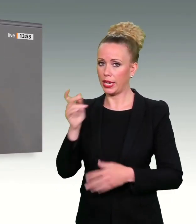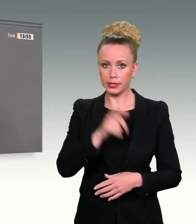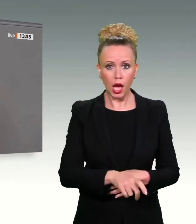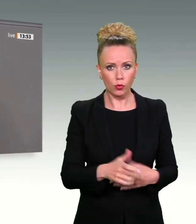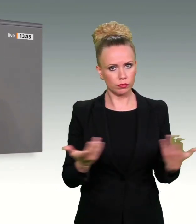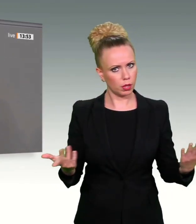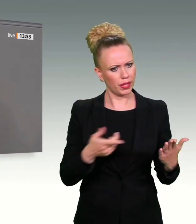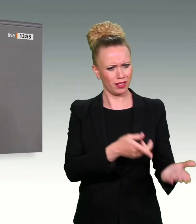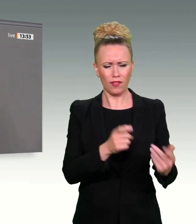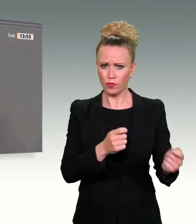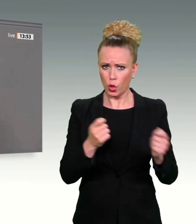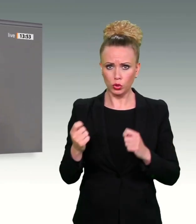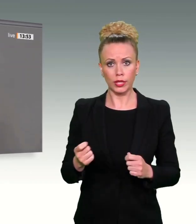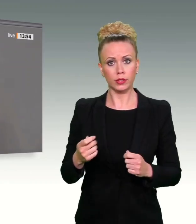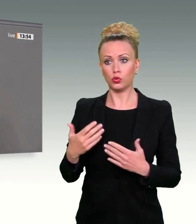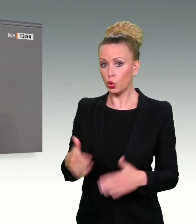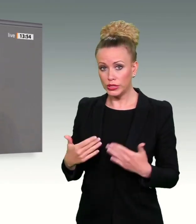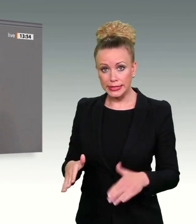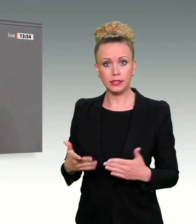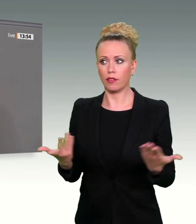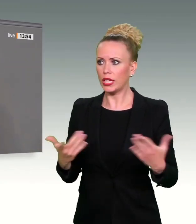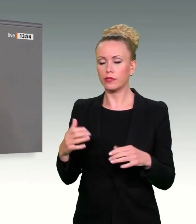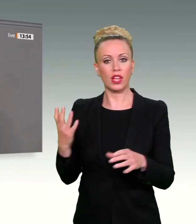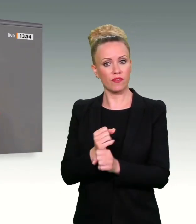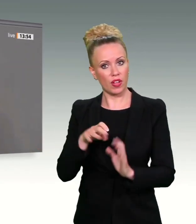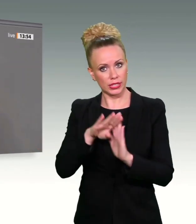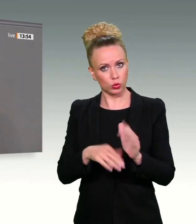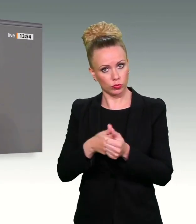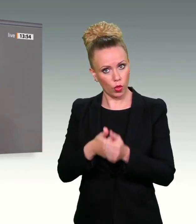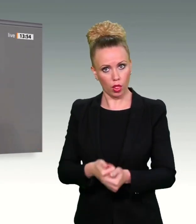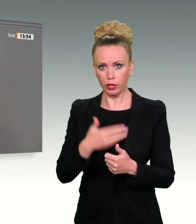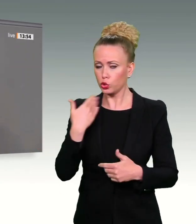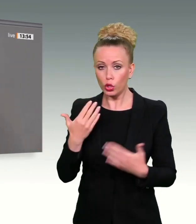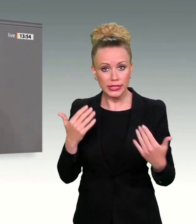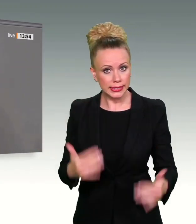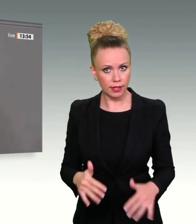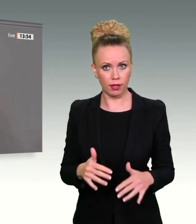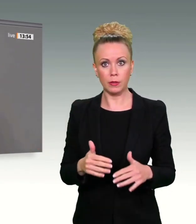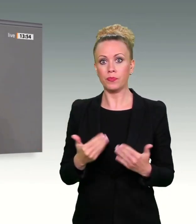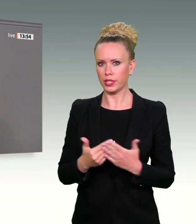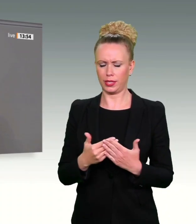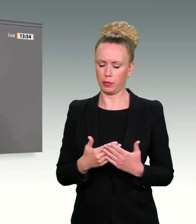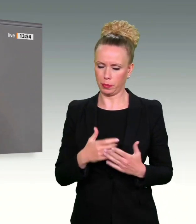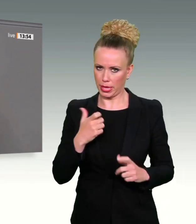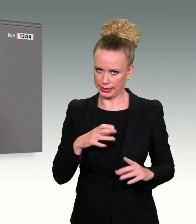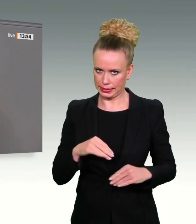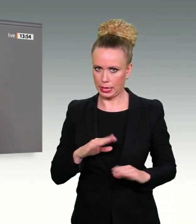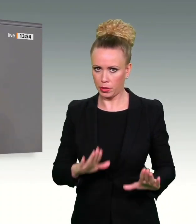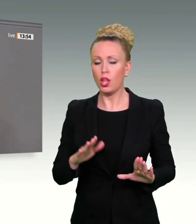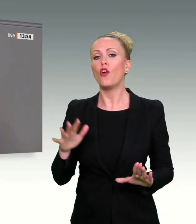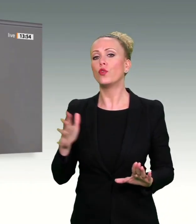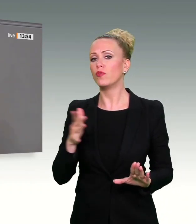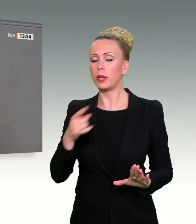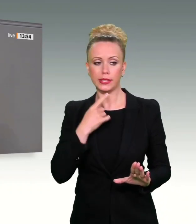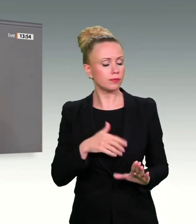Vorschlag vorgelegt, der in irgendeiner Form verfassungskonform war. Und jetzt mal im Ernst. Wenn man fünfmal vor Gerichten gesagt bekommt,